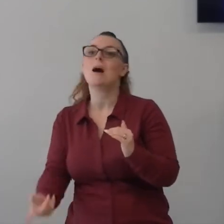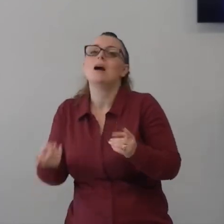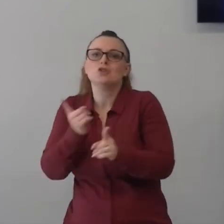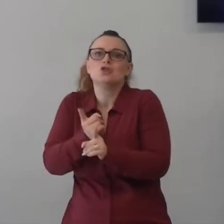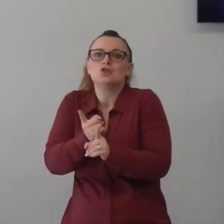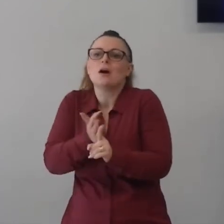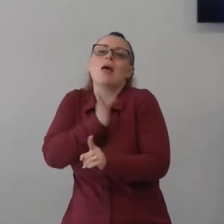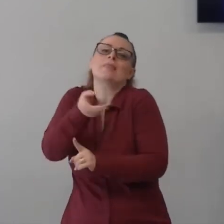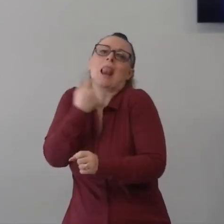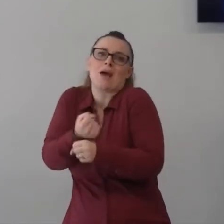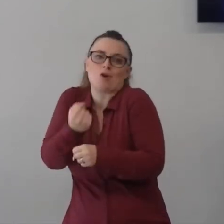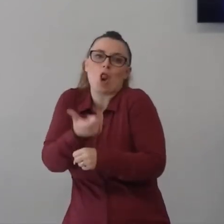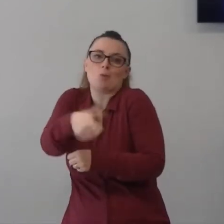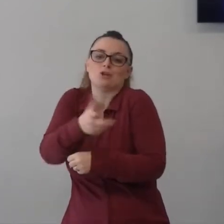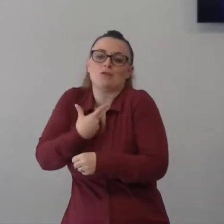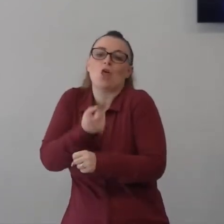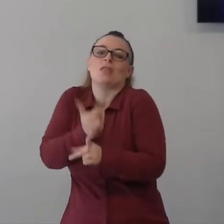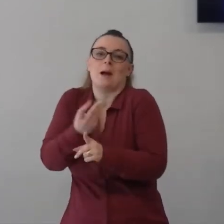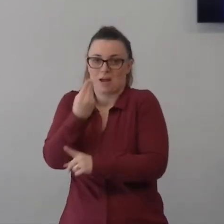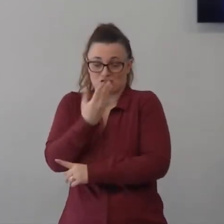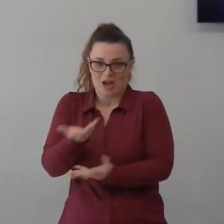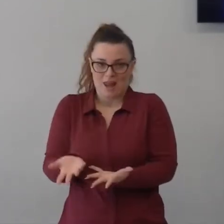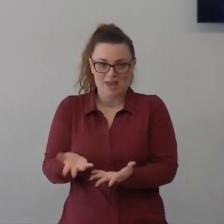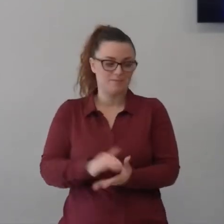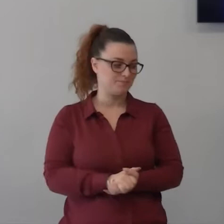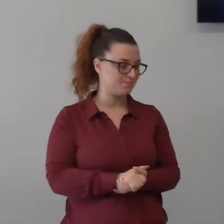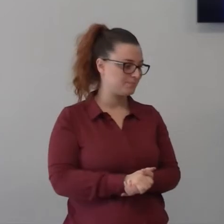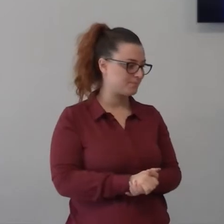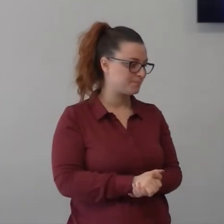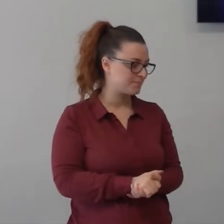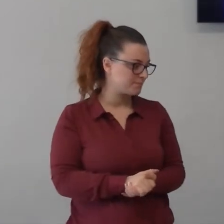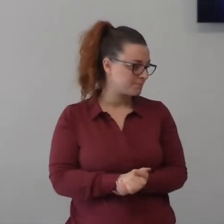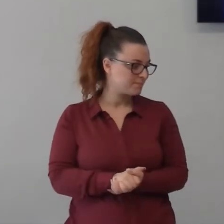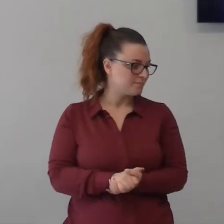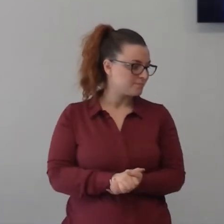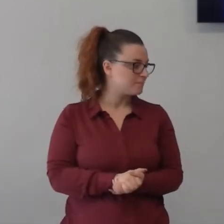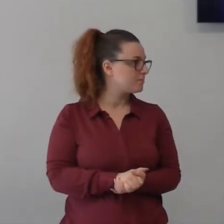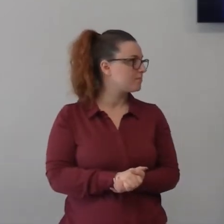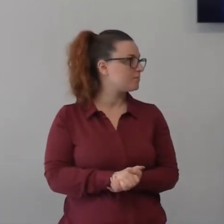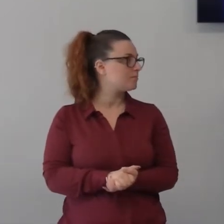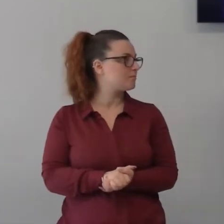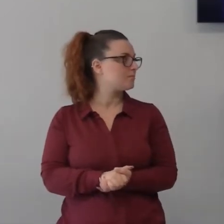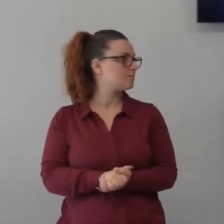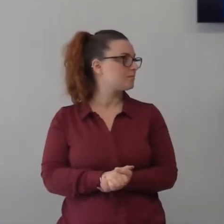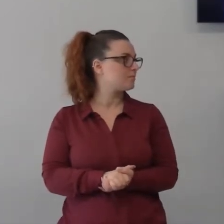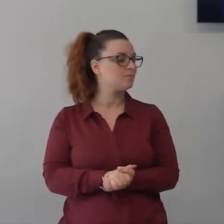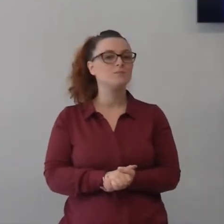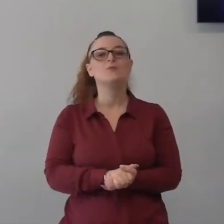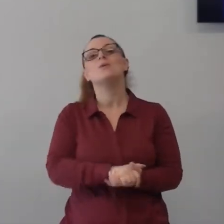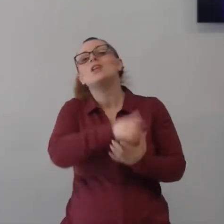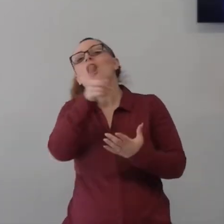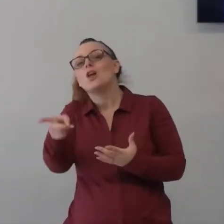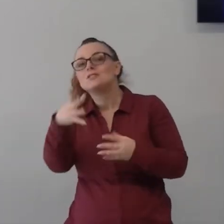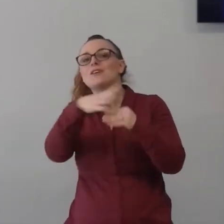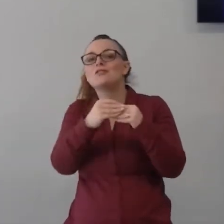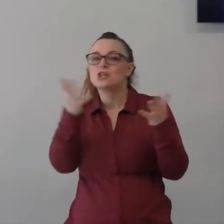vita dell'orce stavano facendo quello che sbagliato noi chiamiamo lavoro secolare